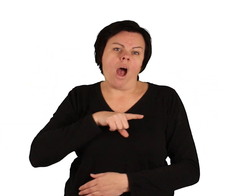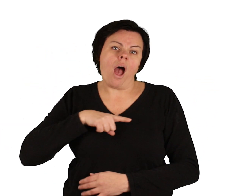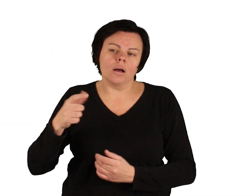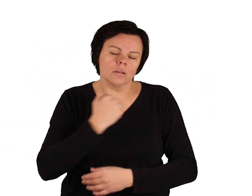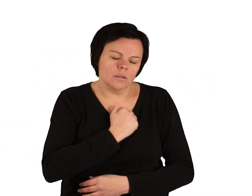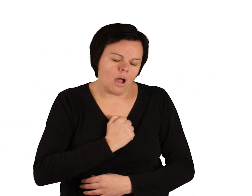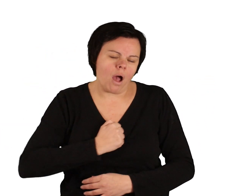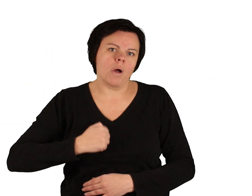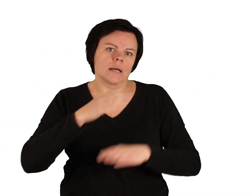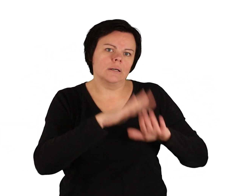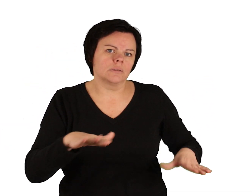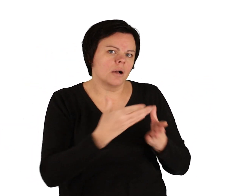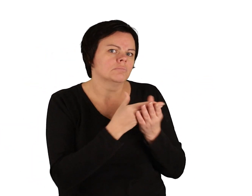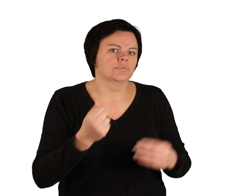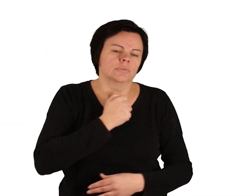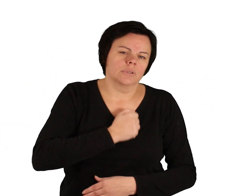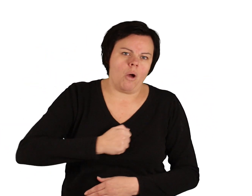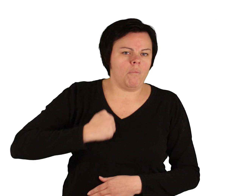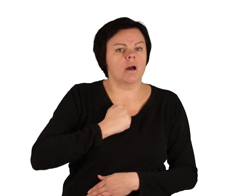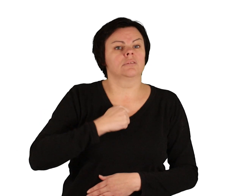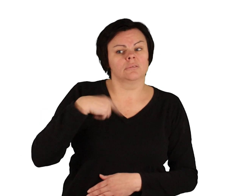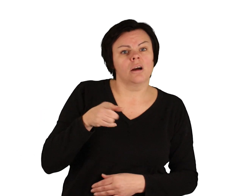Jahre zufrieden zusammen in ihrer kleinen Hütte.